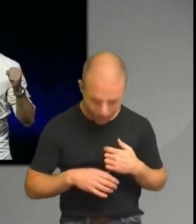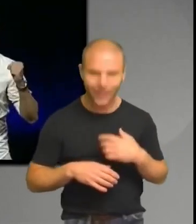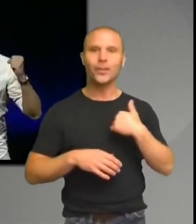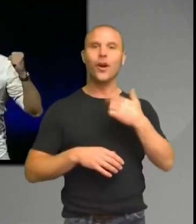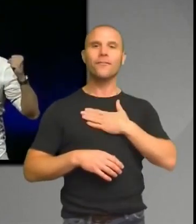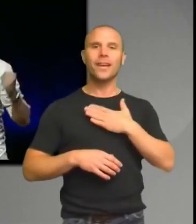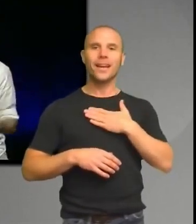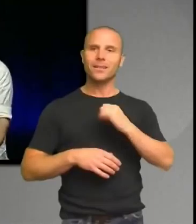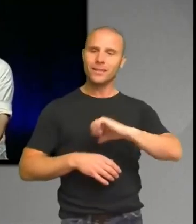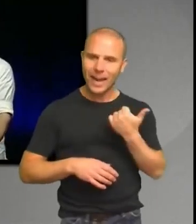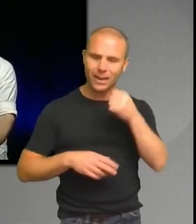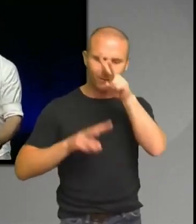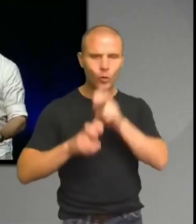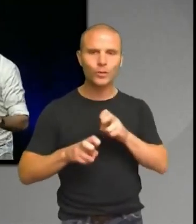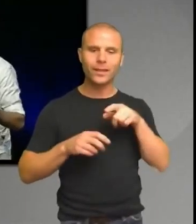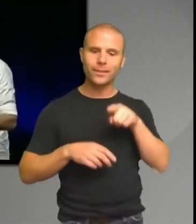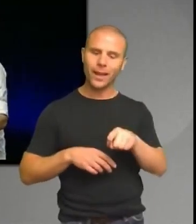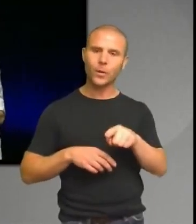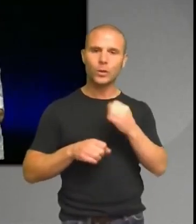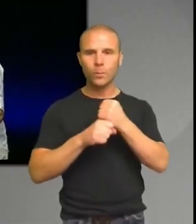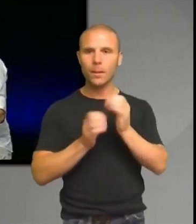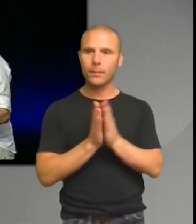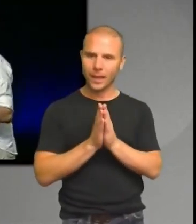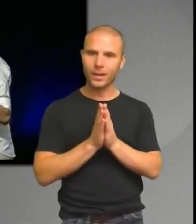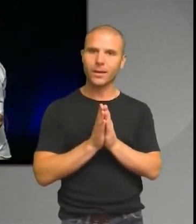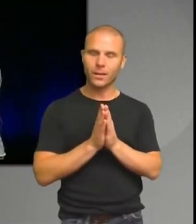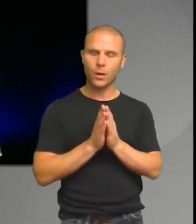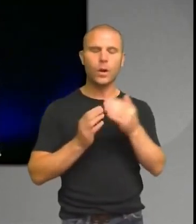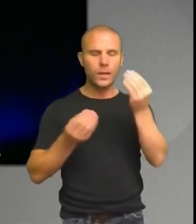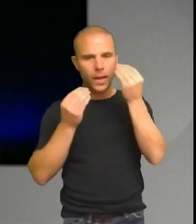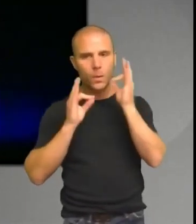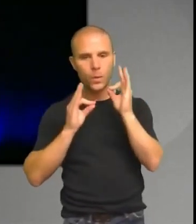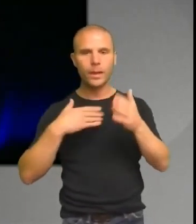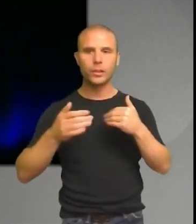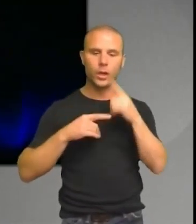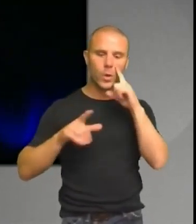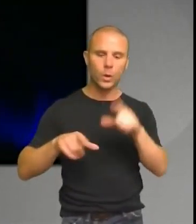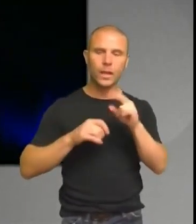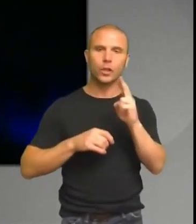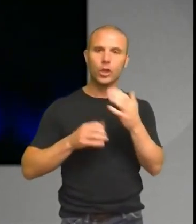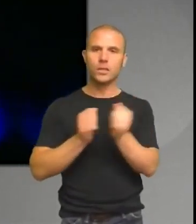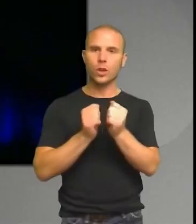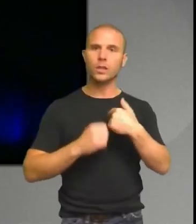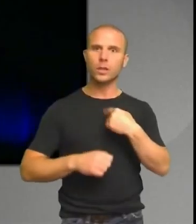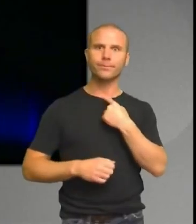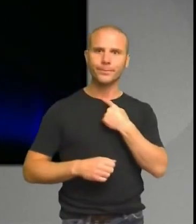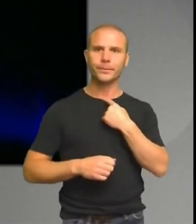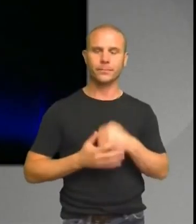jobba med och verkligen lära mig hur man gör, upptäcka nya saker själv. Så jag gick hem och